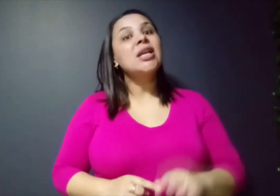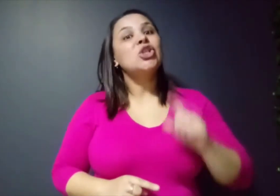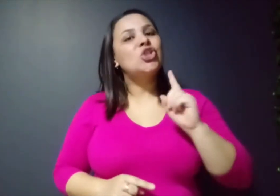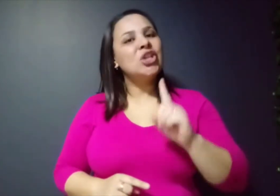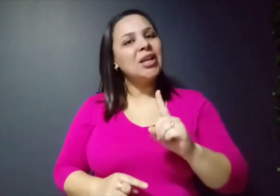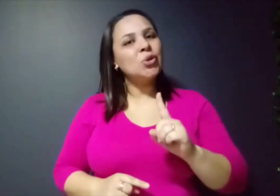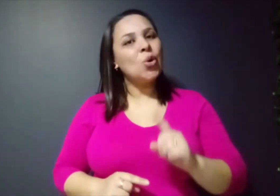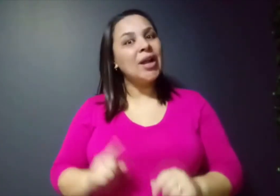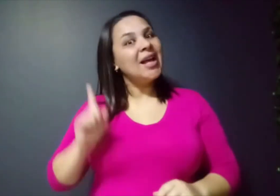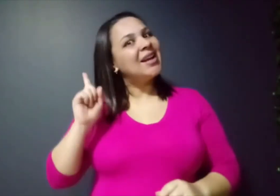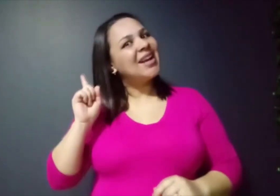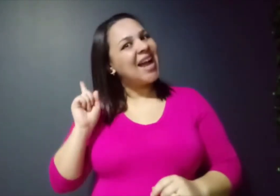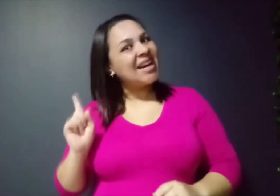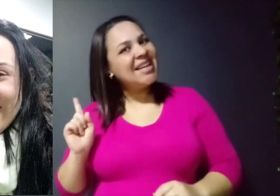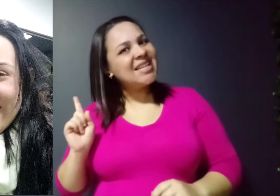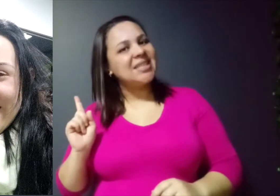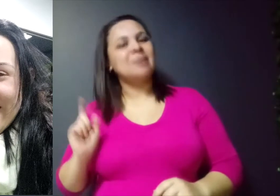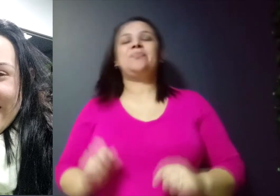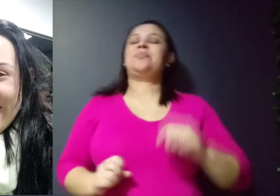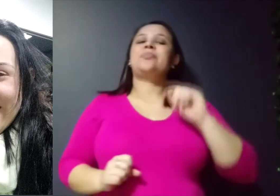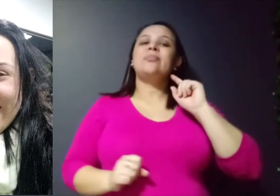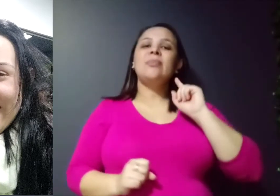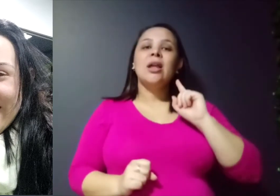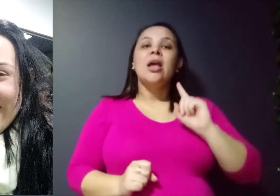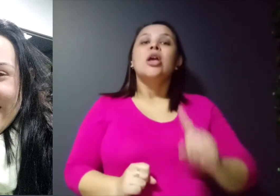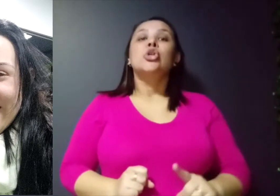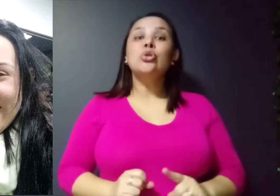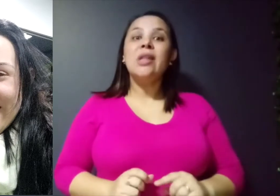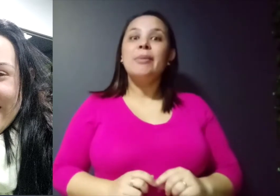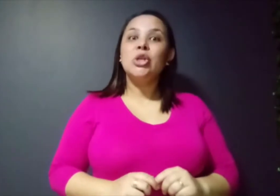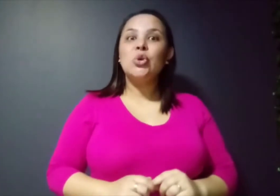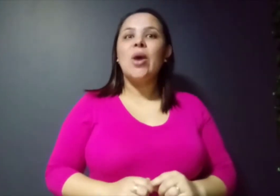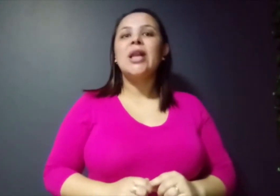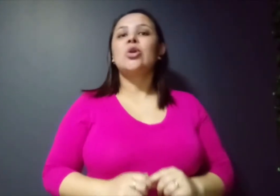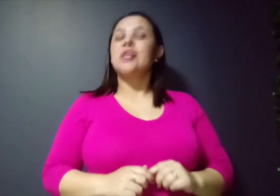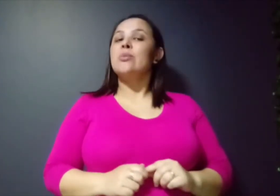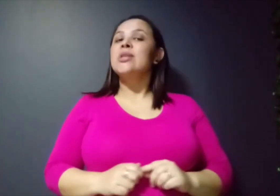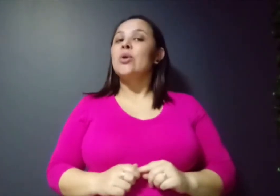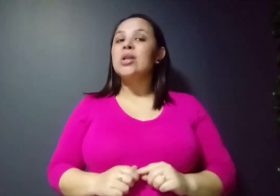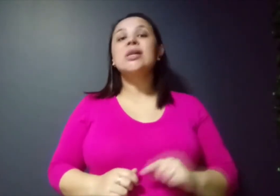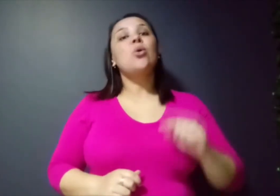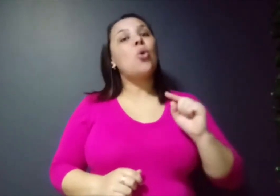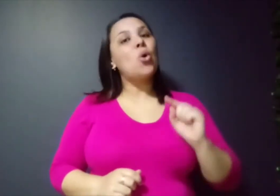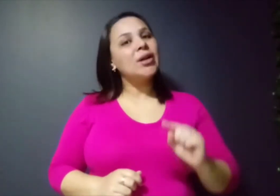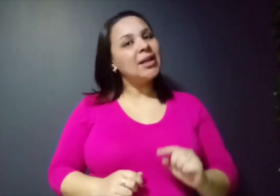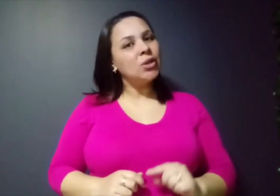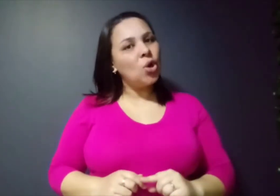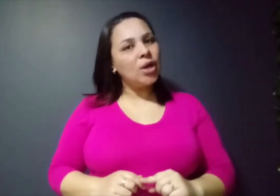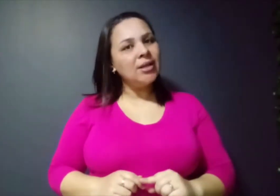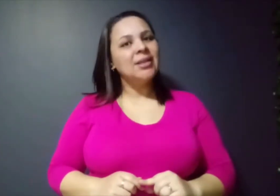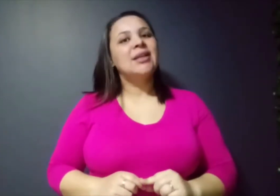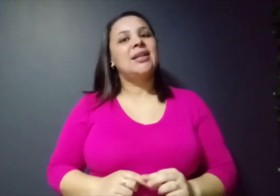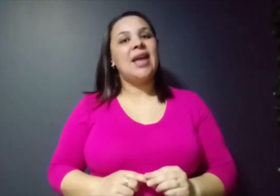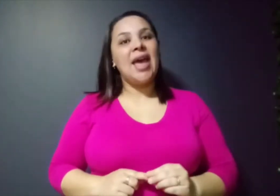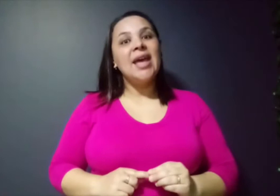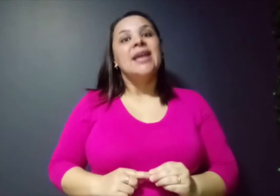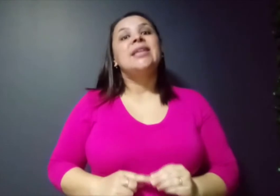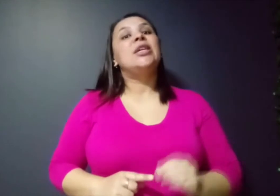diretora Carlise. Juntamente com ela nós temos a nossa coordenadora, né, que